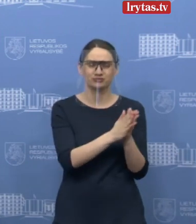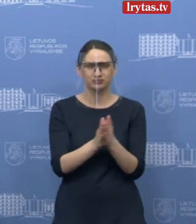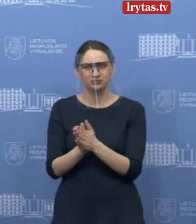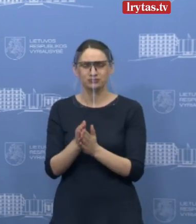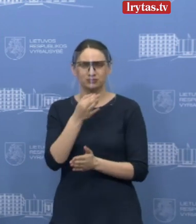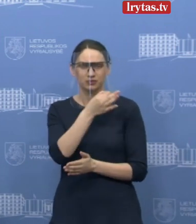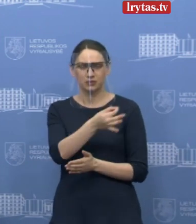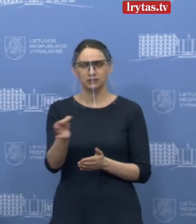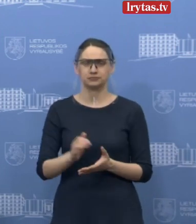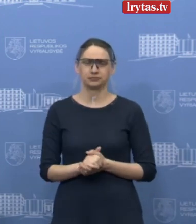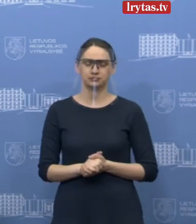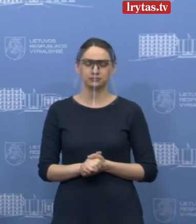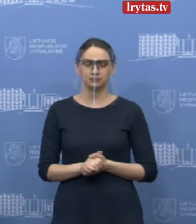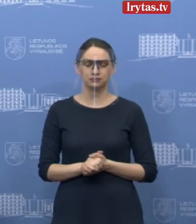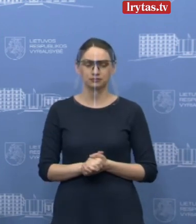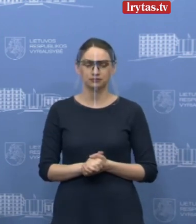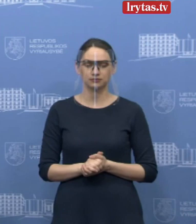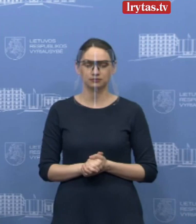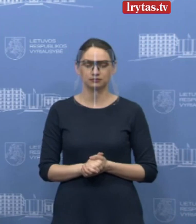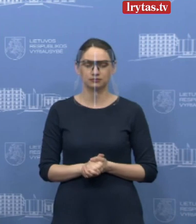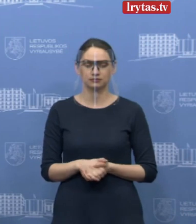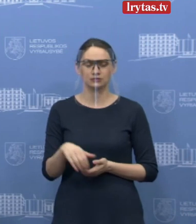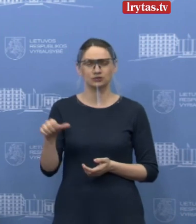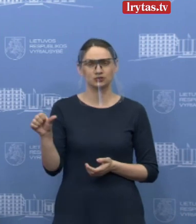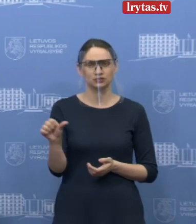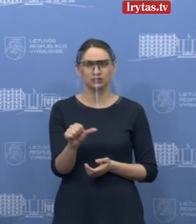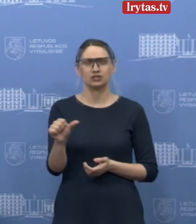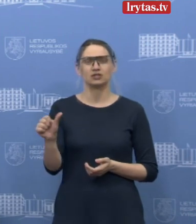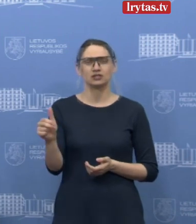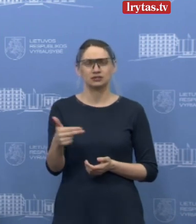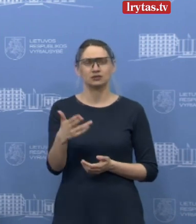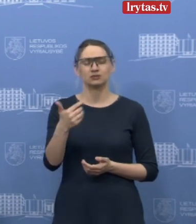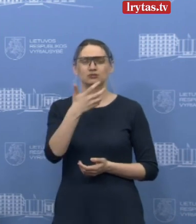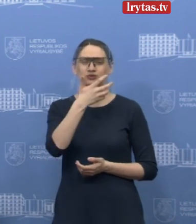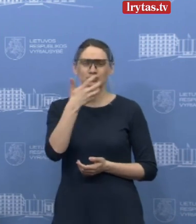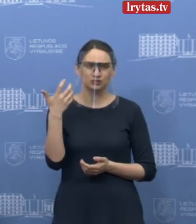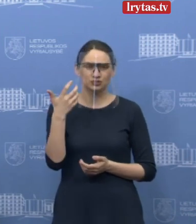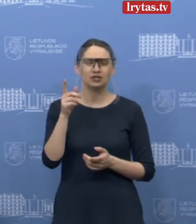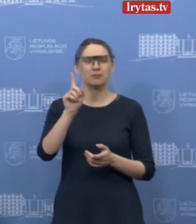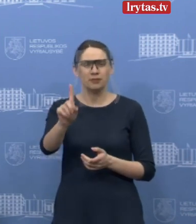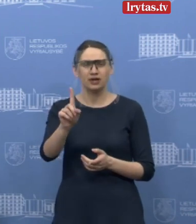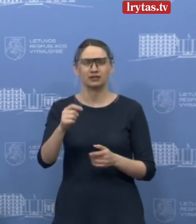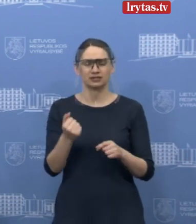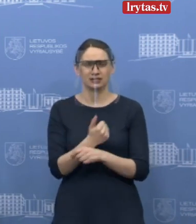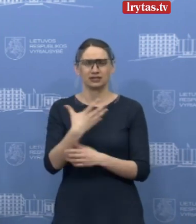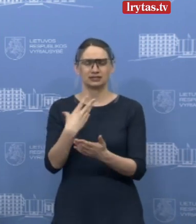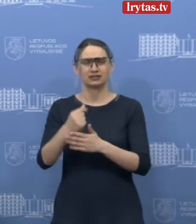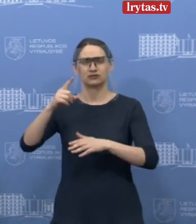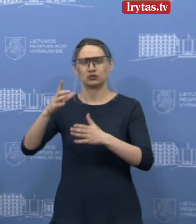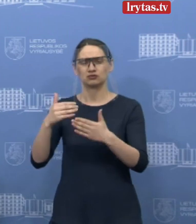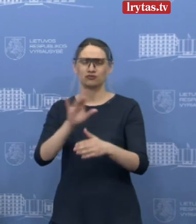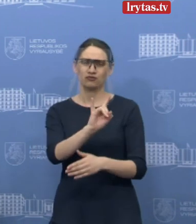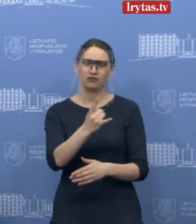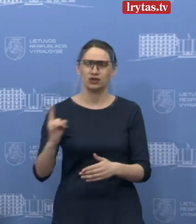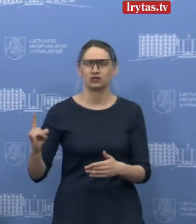vis tik gerbimieji tų dienų turėtų dar būti. Tvarkykime, saugokime vaikus, saugokime artimuosius,